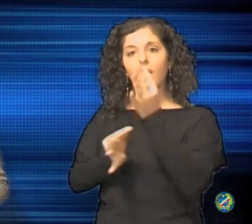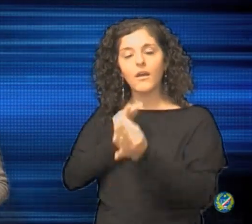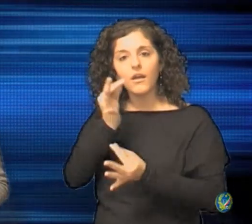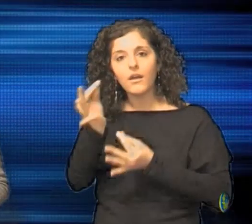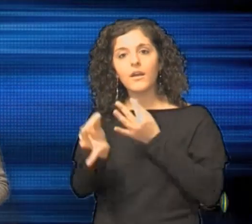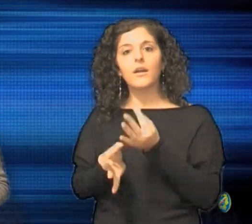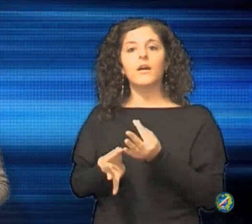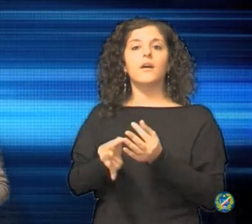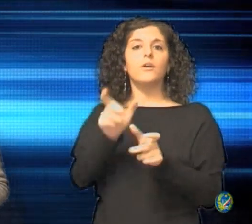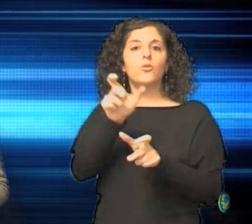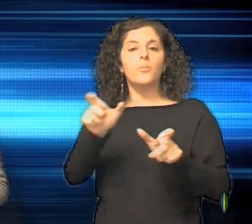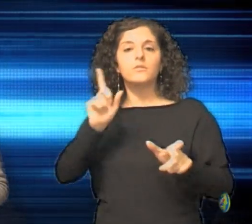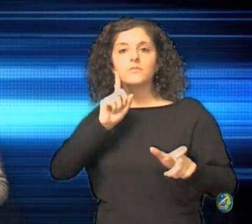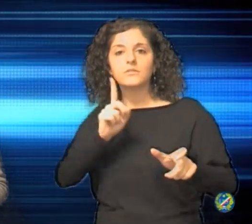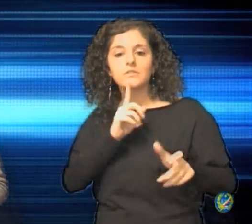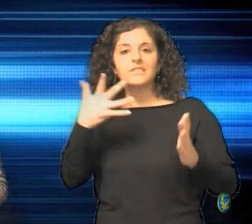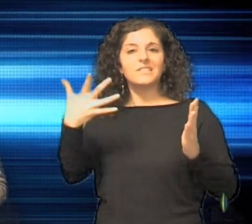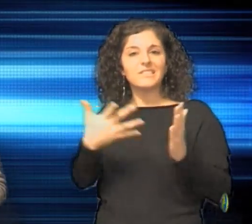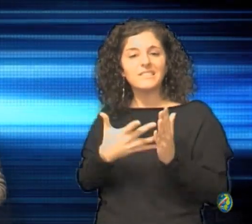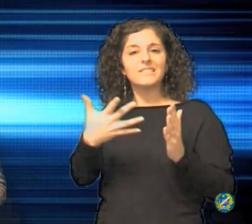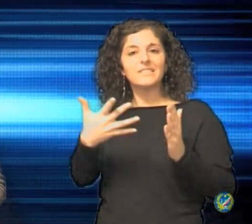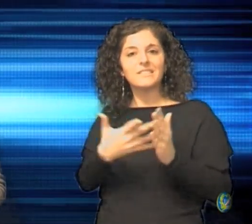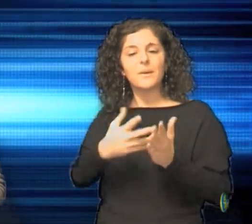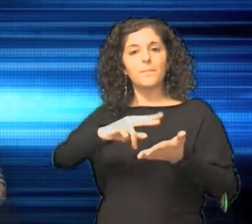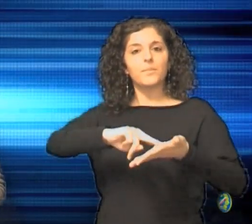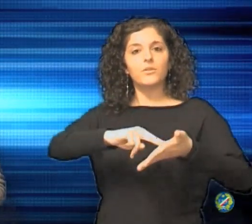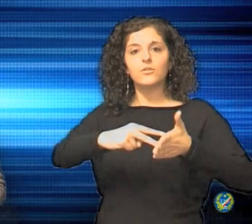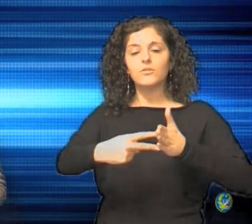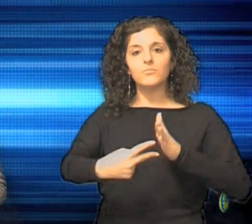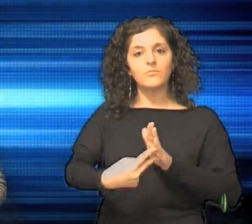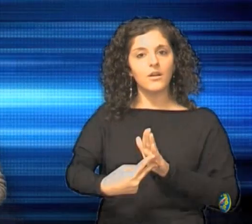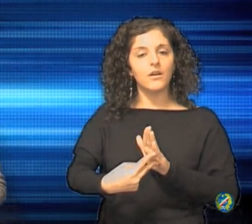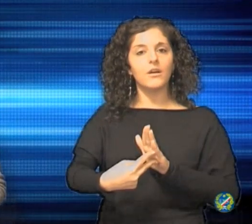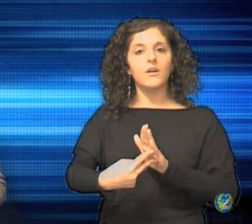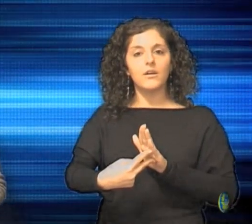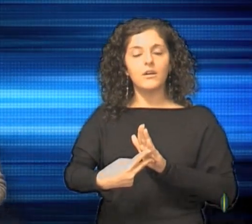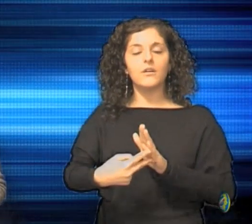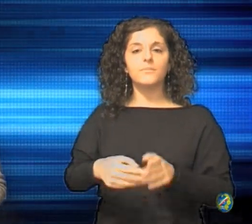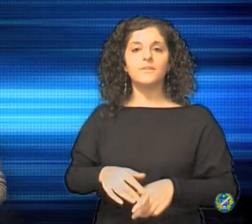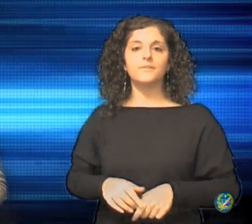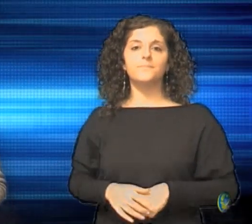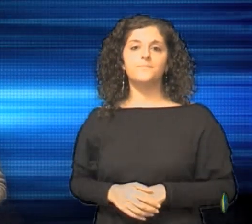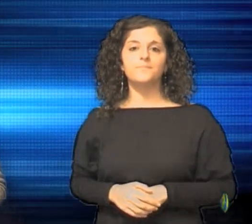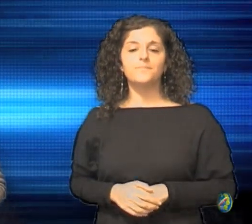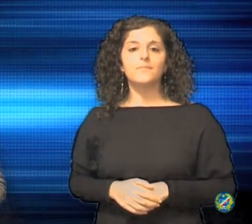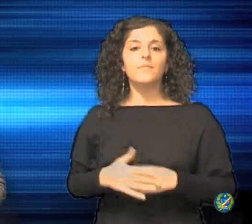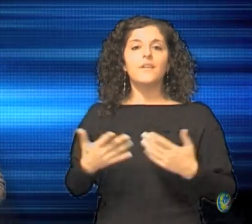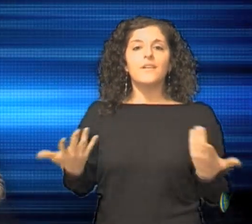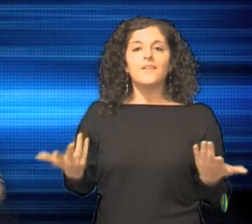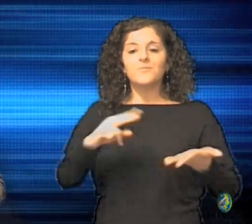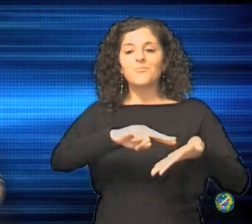e le problematiche che stanno affrontando i sordi nelle